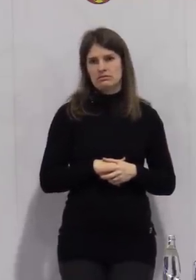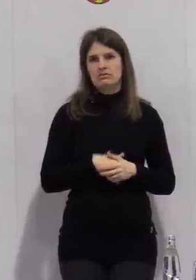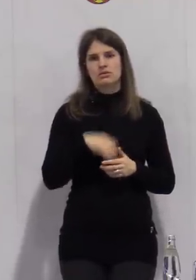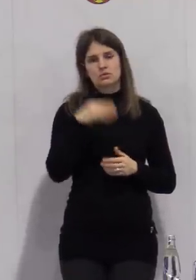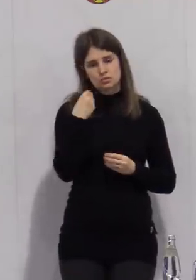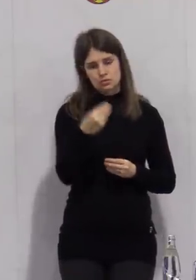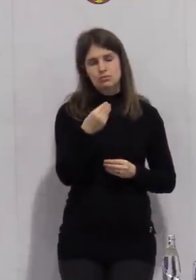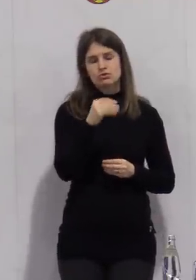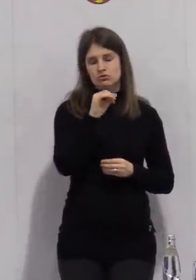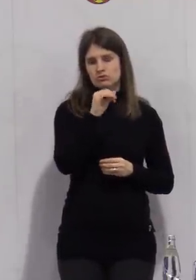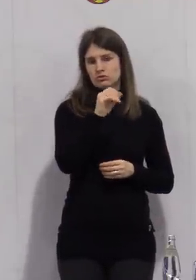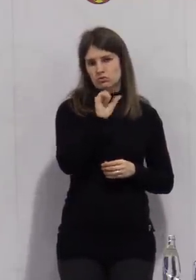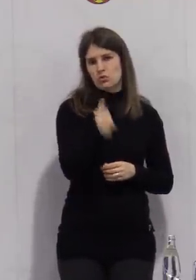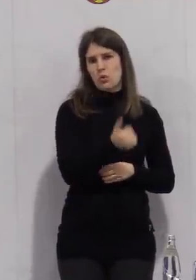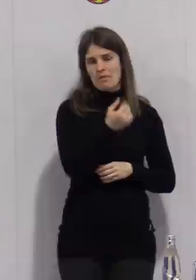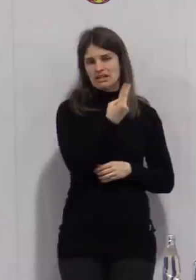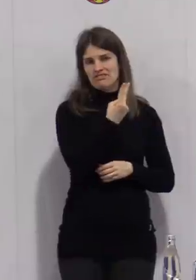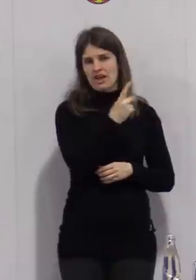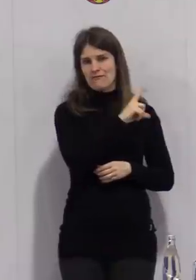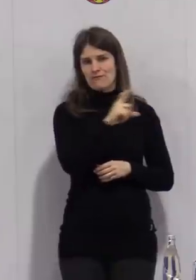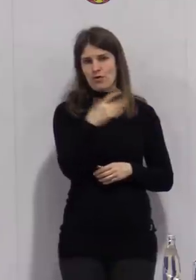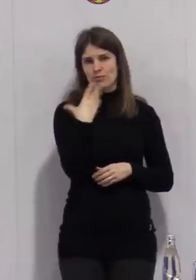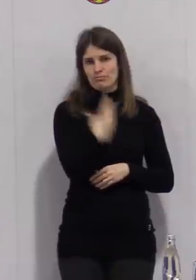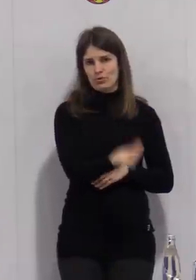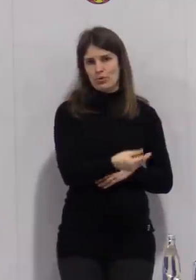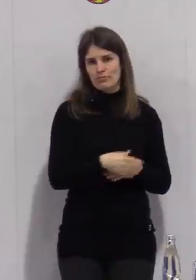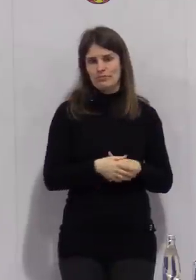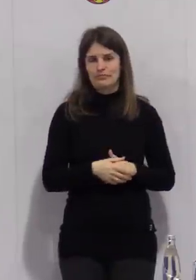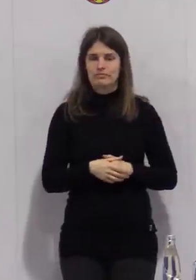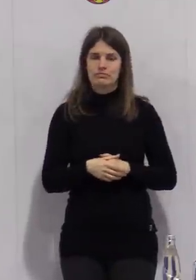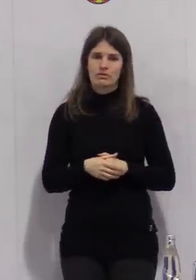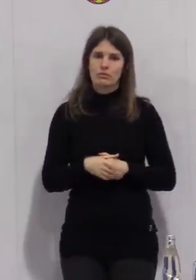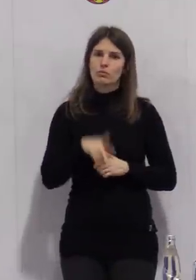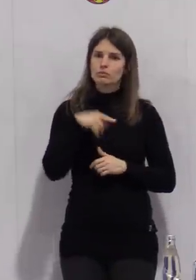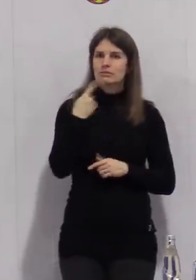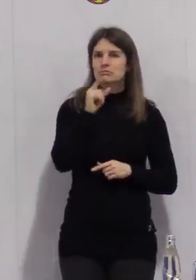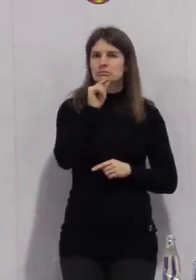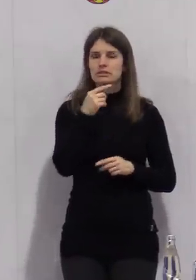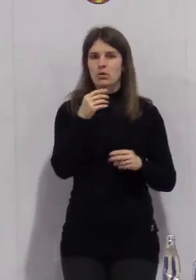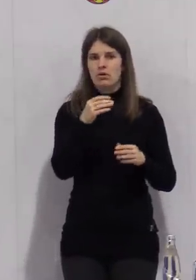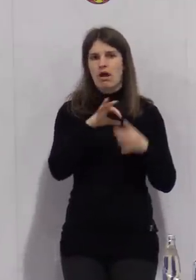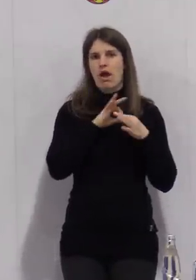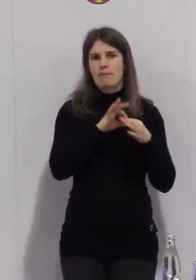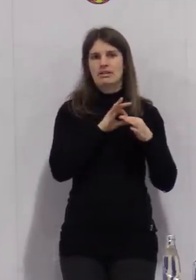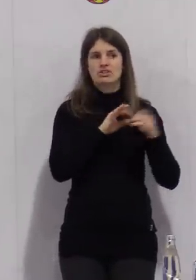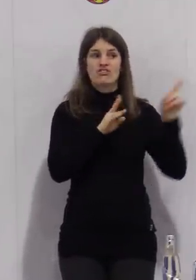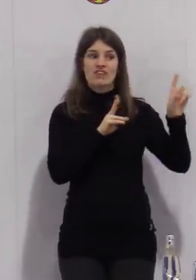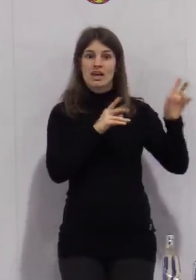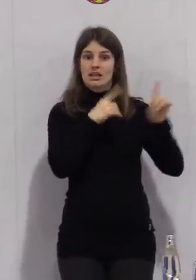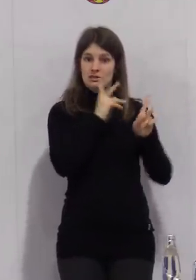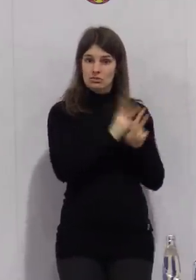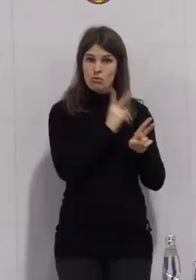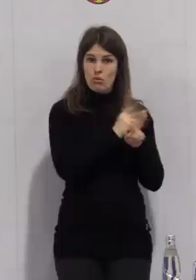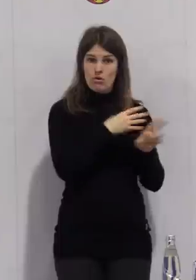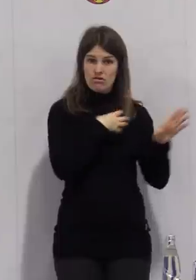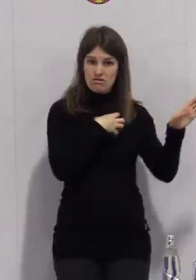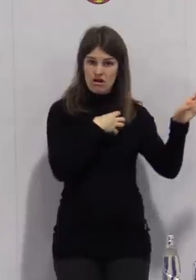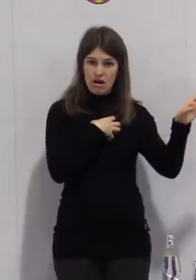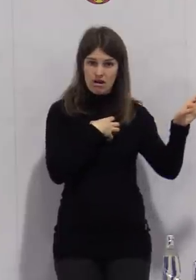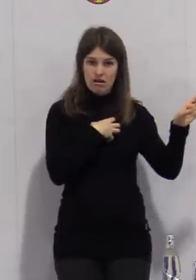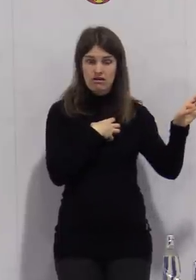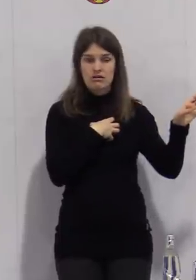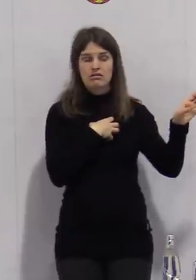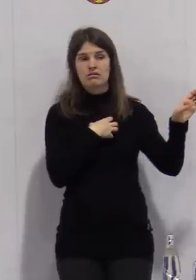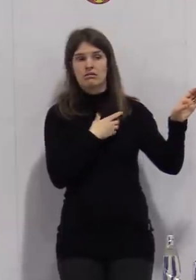14 Tage. Und es hängt dann von dem Befinden ab, von der Symptomatik des noch Infizierten, wann die nächste Testung